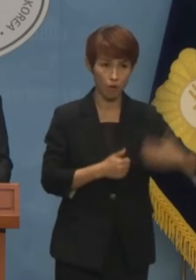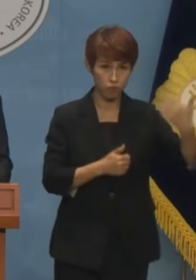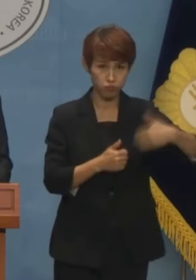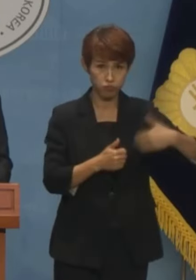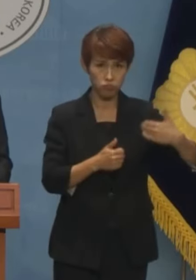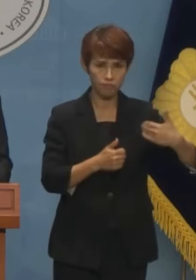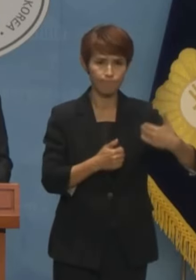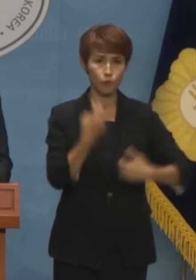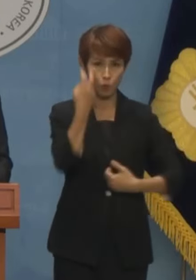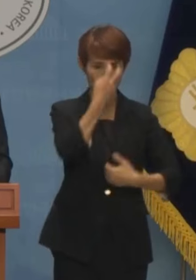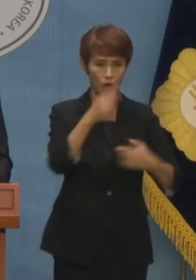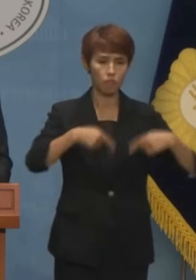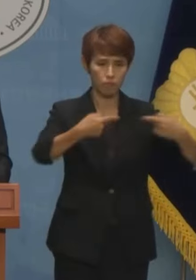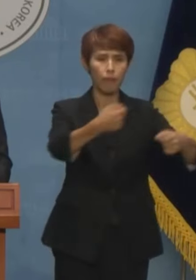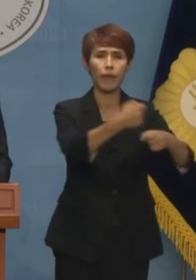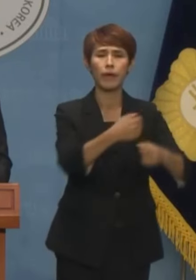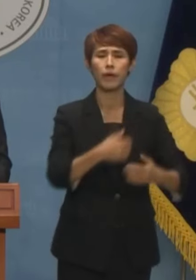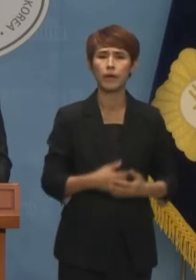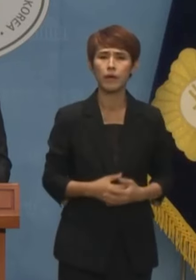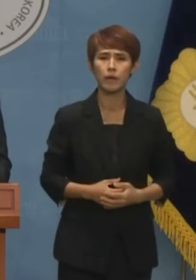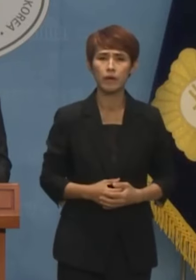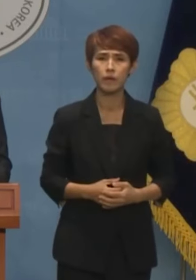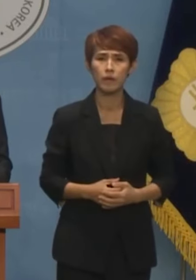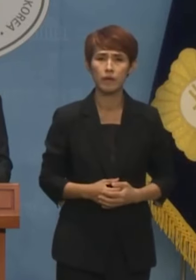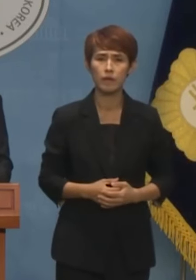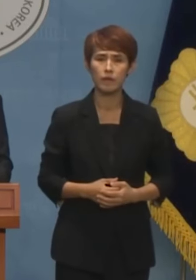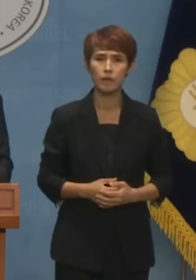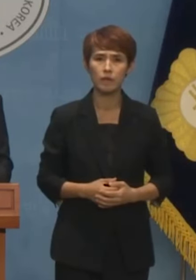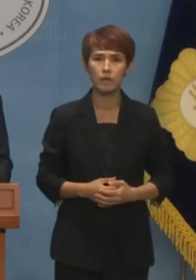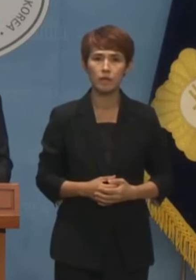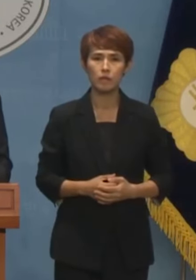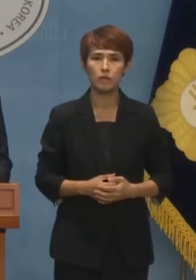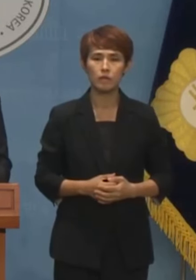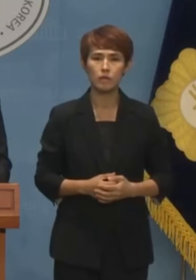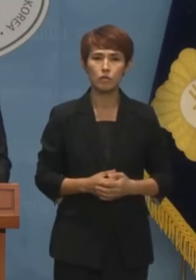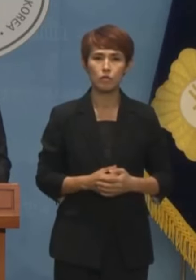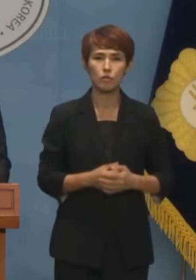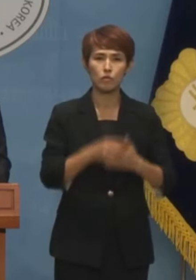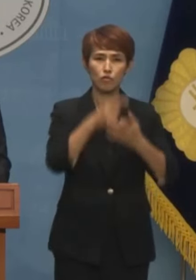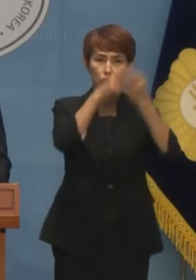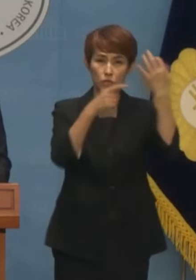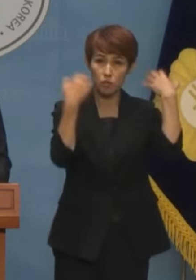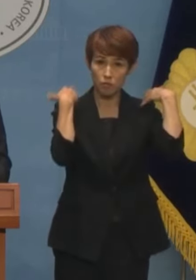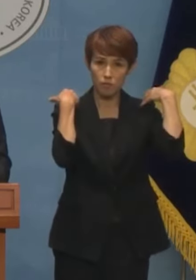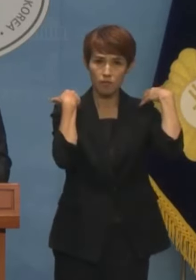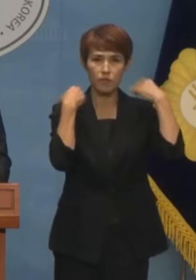모든 조사에 응하겠습니다. 단, 윤석열 정권에 경고합니다.